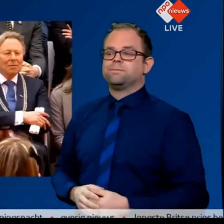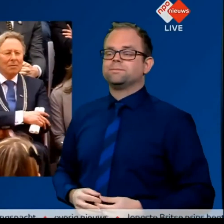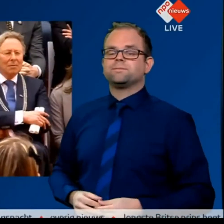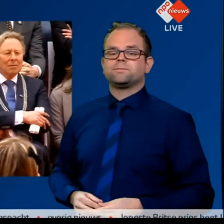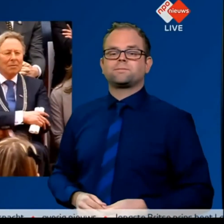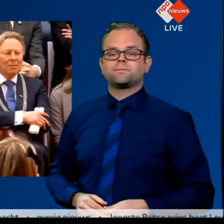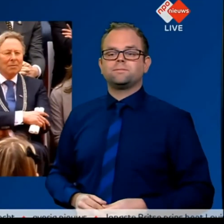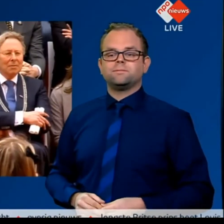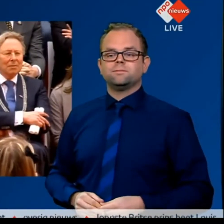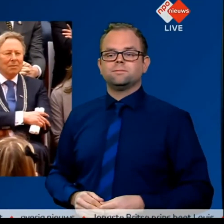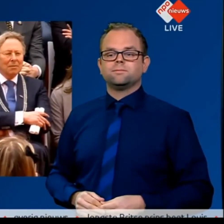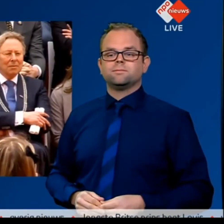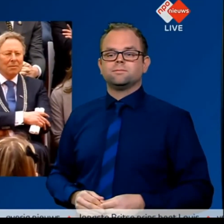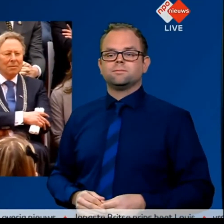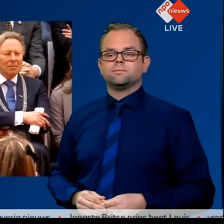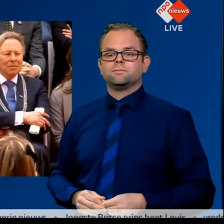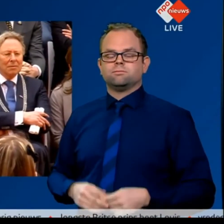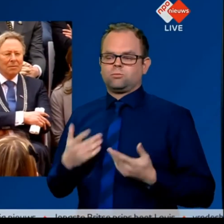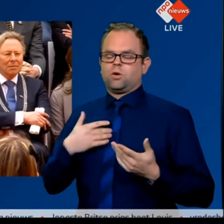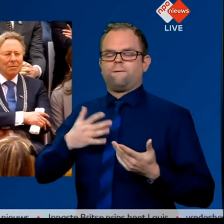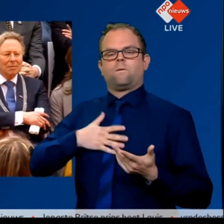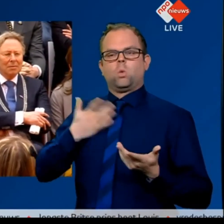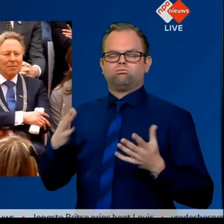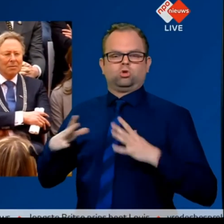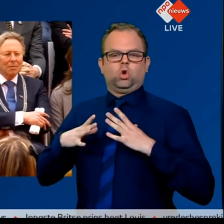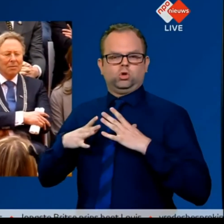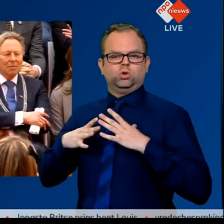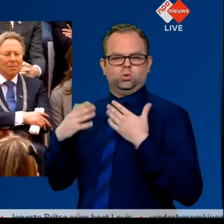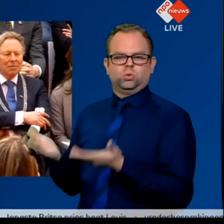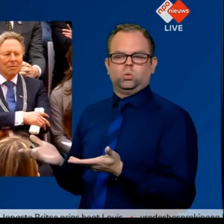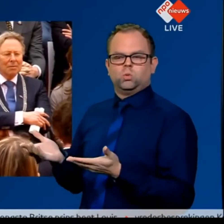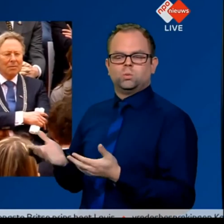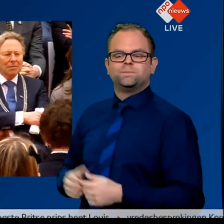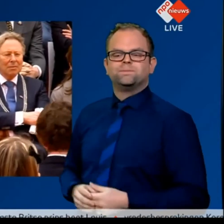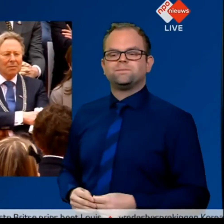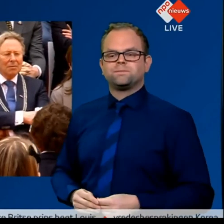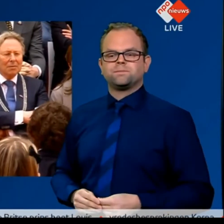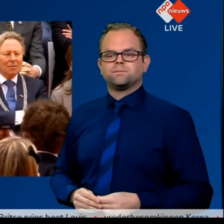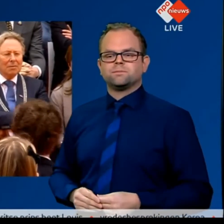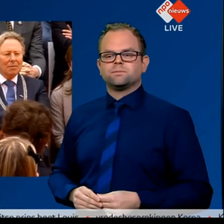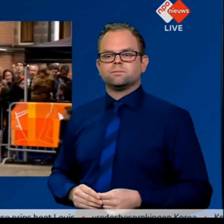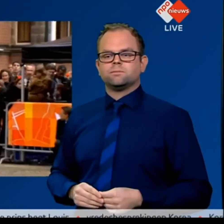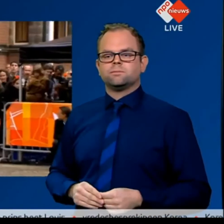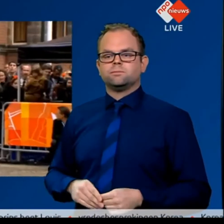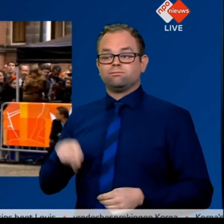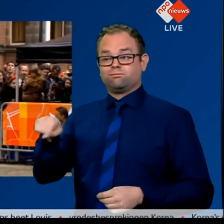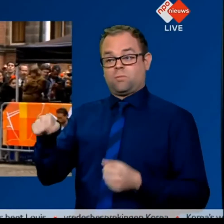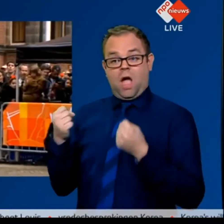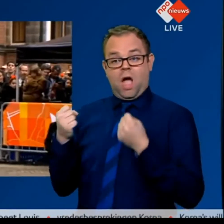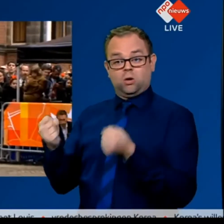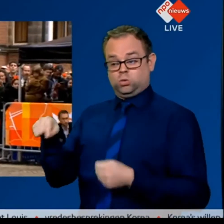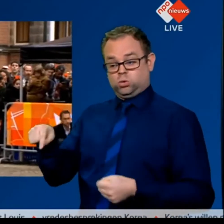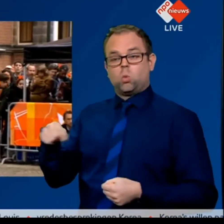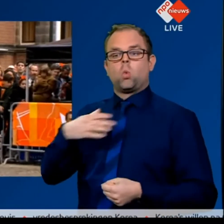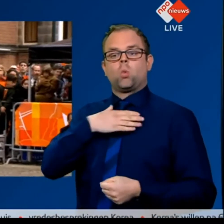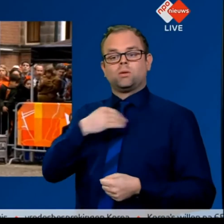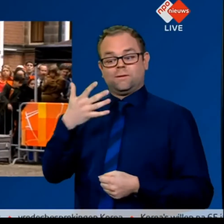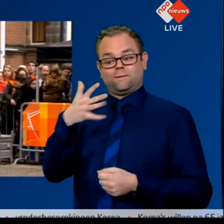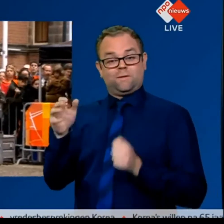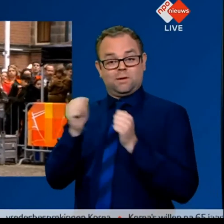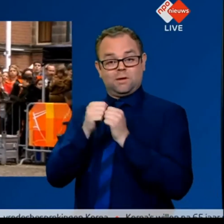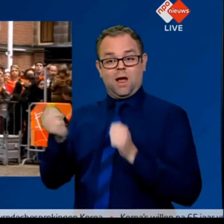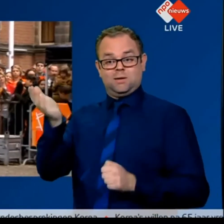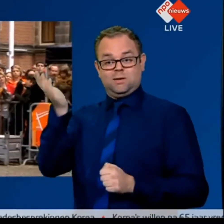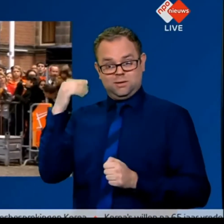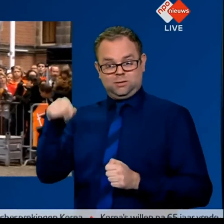Toen bijna 150 jaar geleden deze auto werd uitgevonden, wisten we eigenlijk helemaal niet wat er mee kon. Ja,